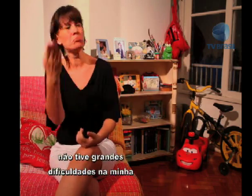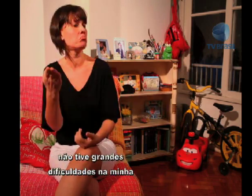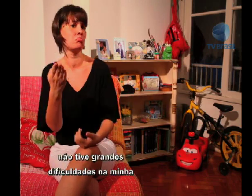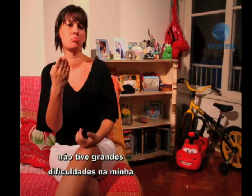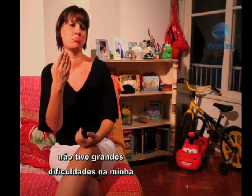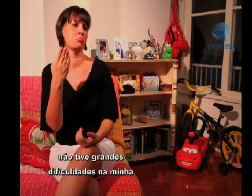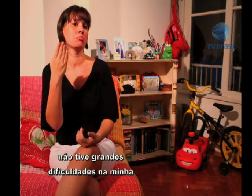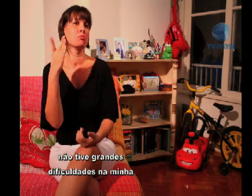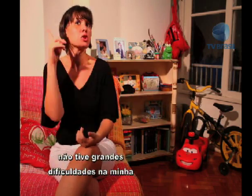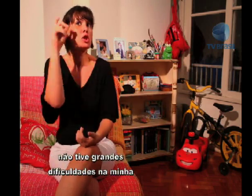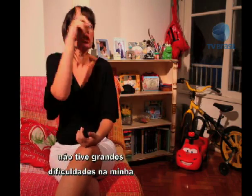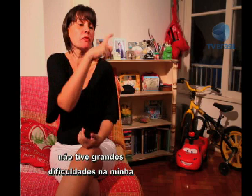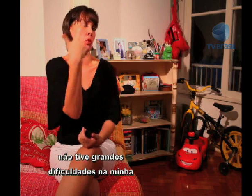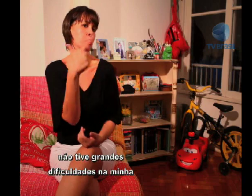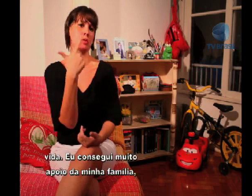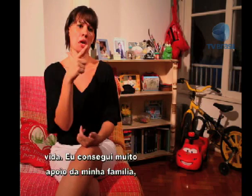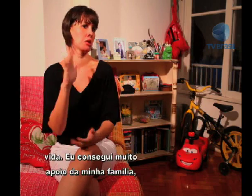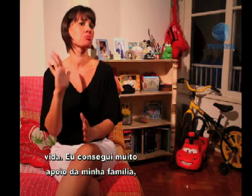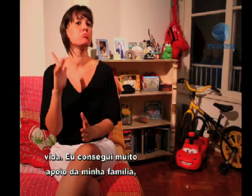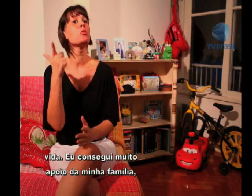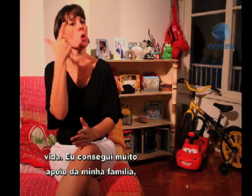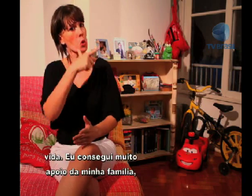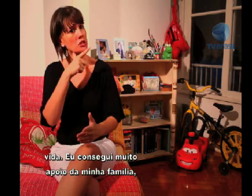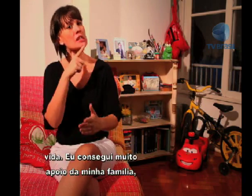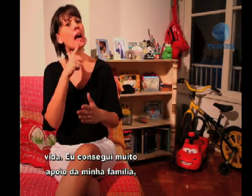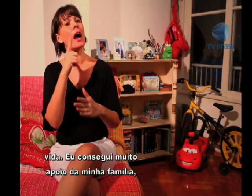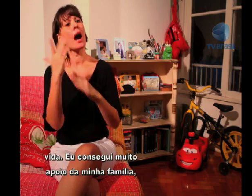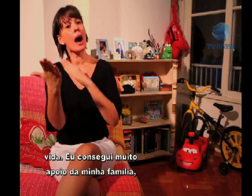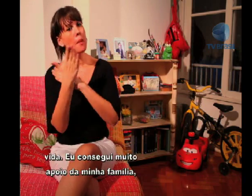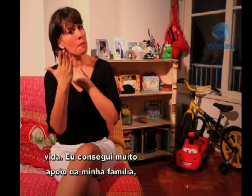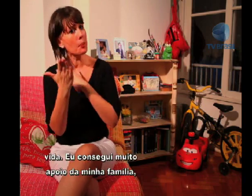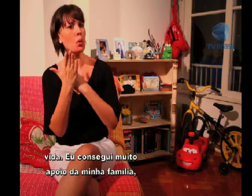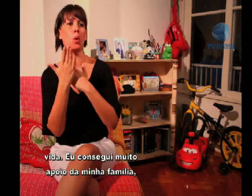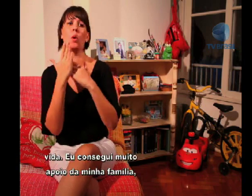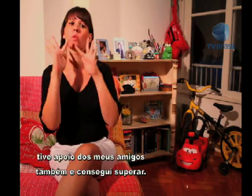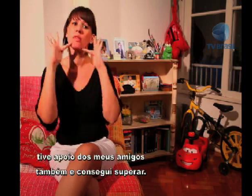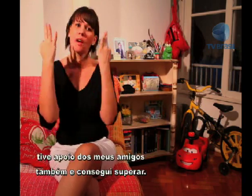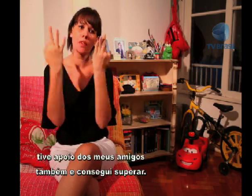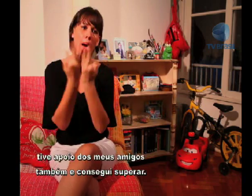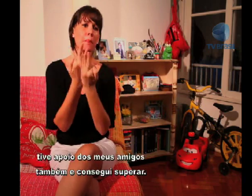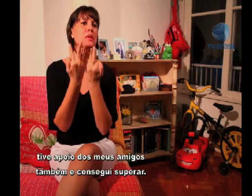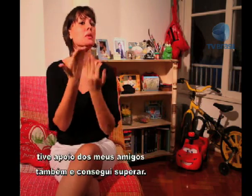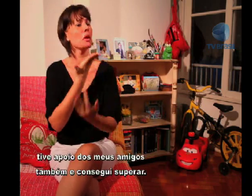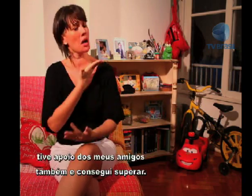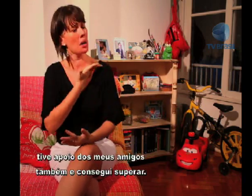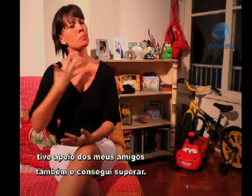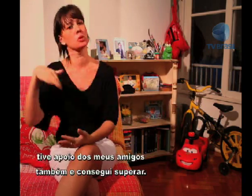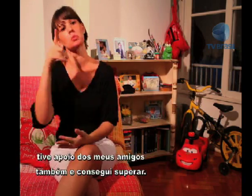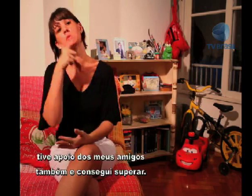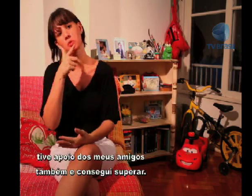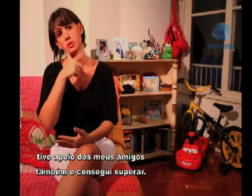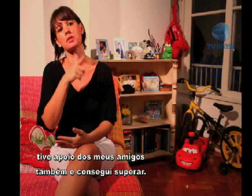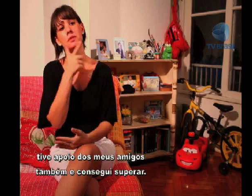Não tive grandes dificuldades na minha vida. Eu consegui muito apoio da minha família. Tive apoio dos meus amigos também e consegui superar.